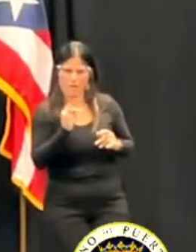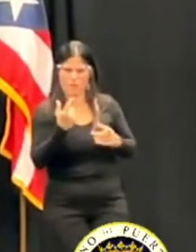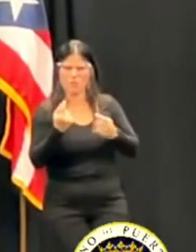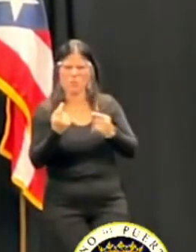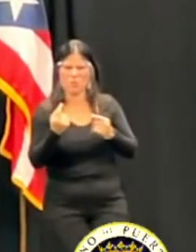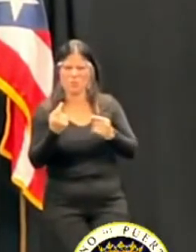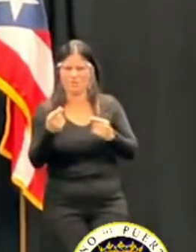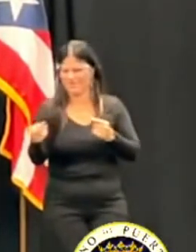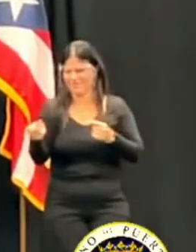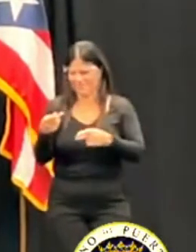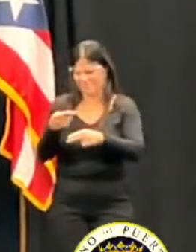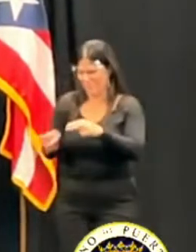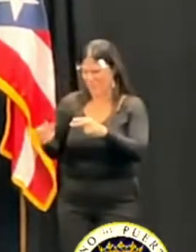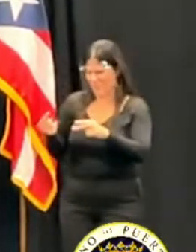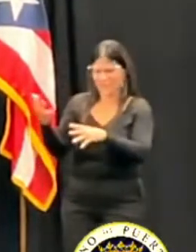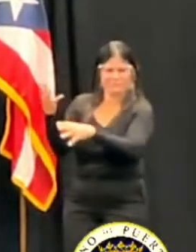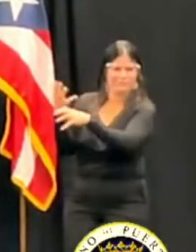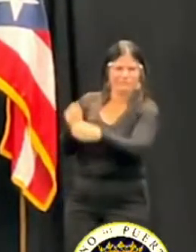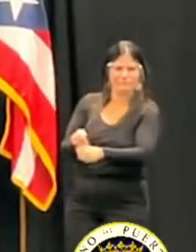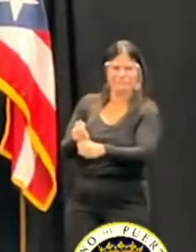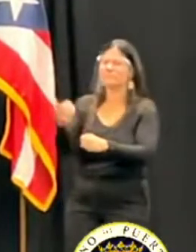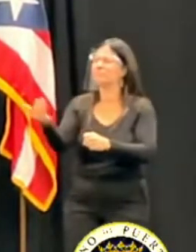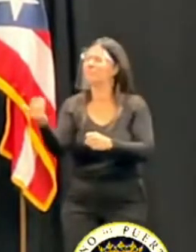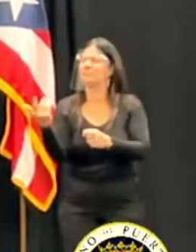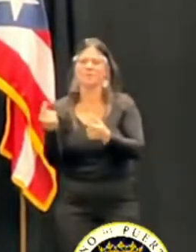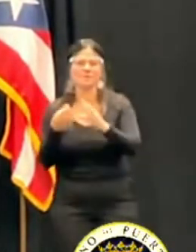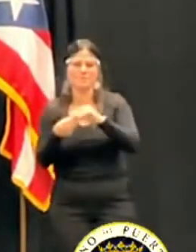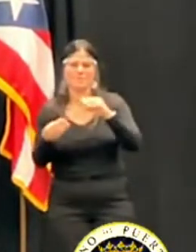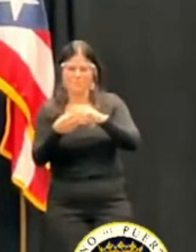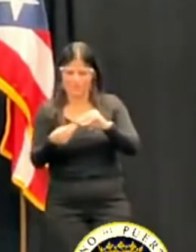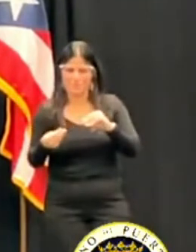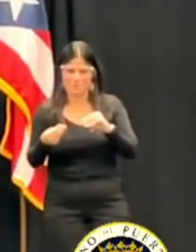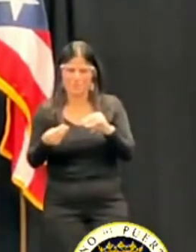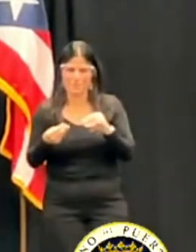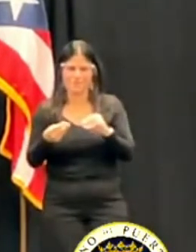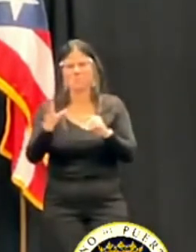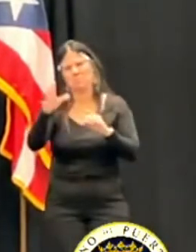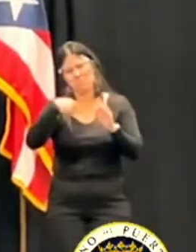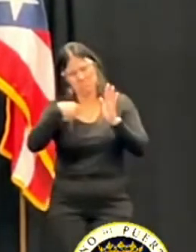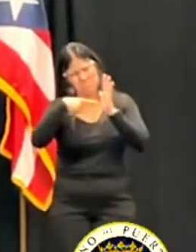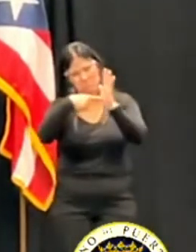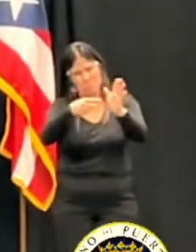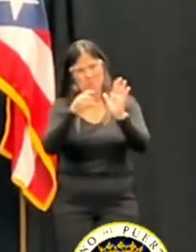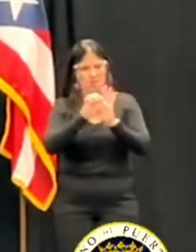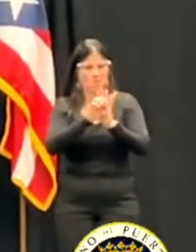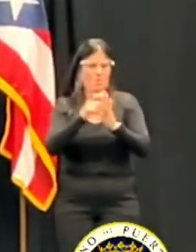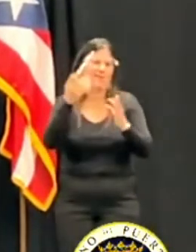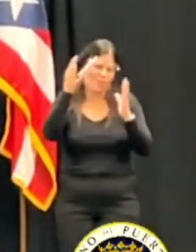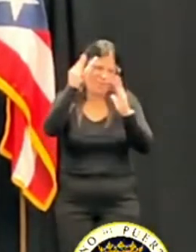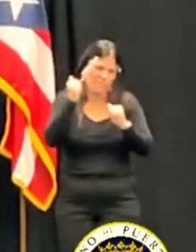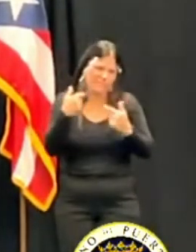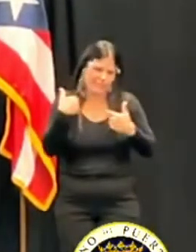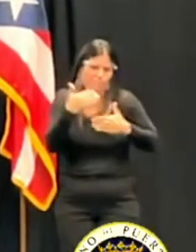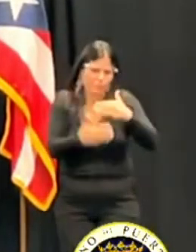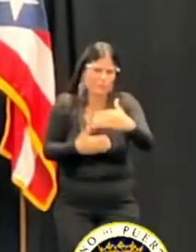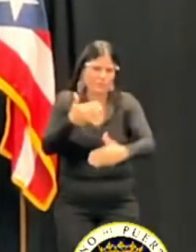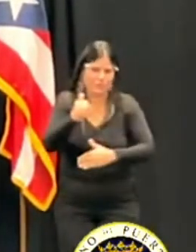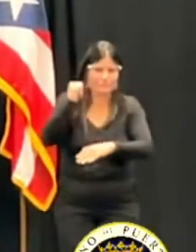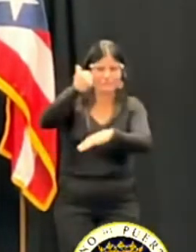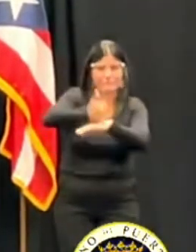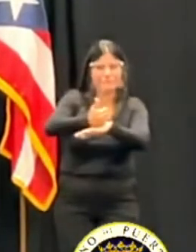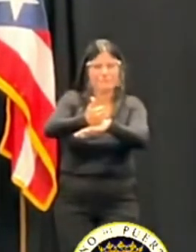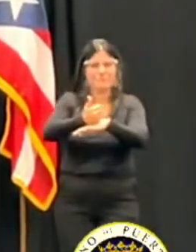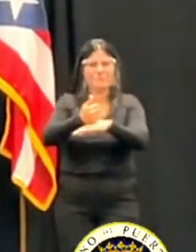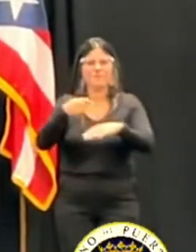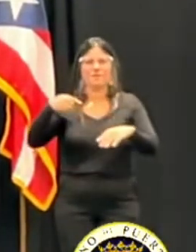decir. Porque el procedimiento es ese, uno encuentra señalamientos